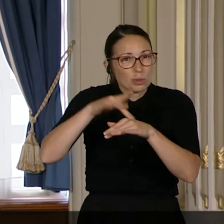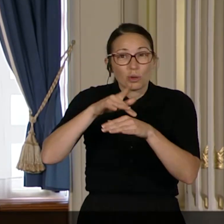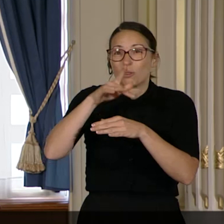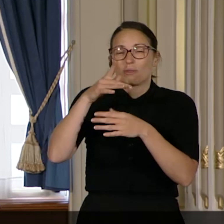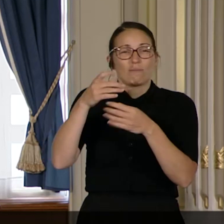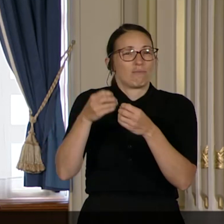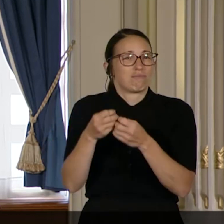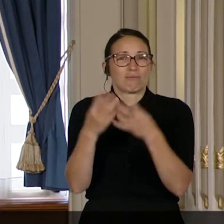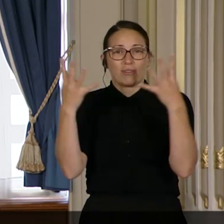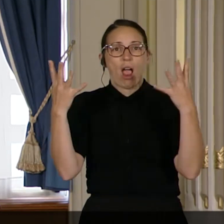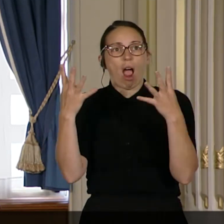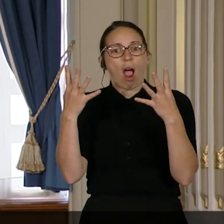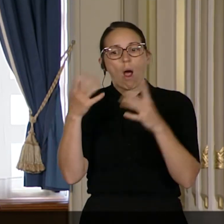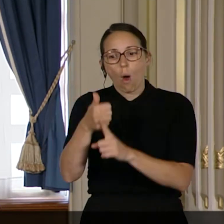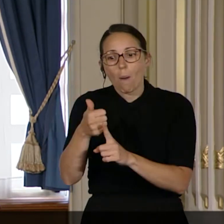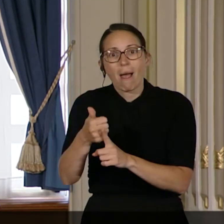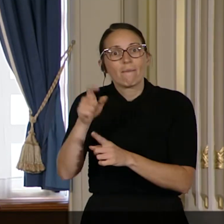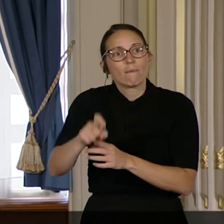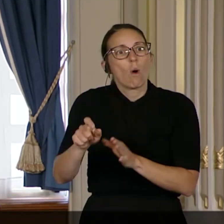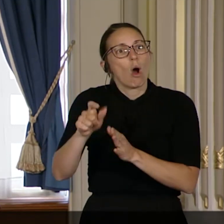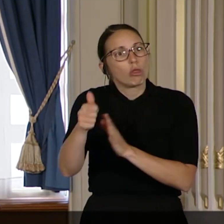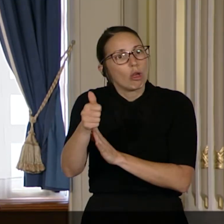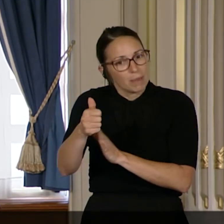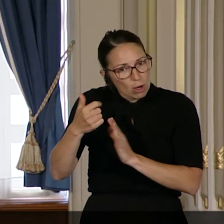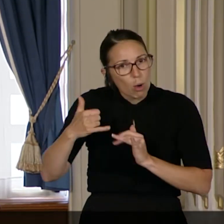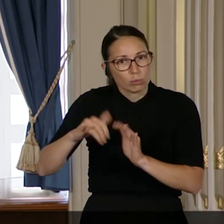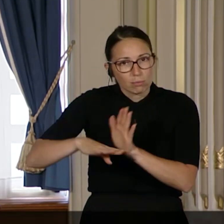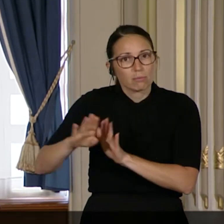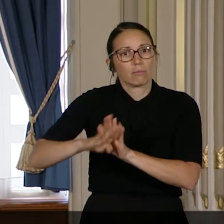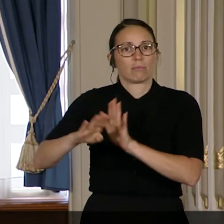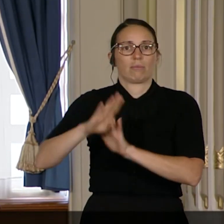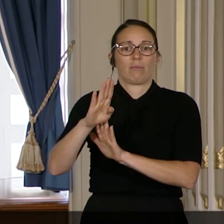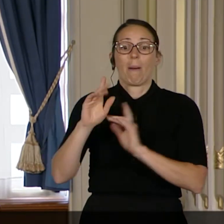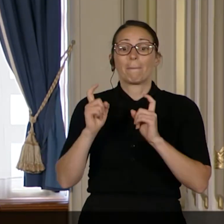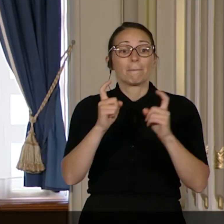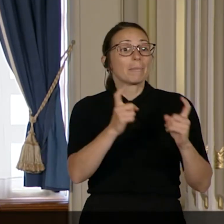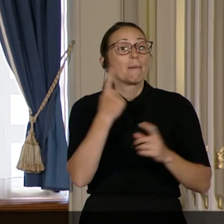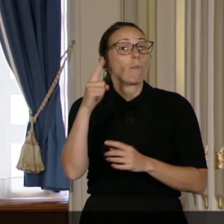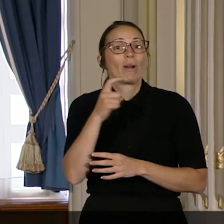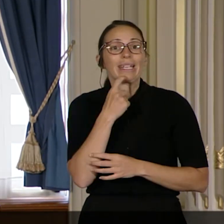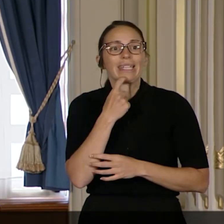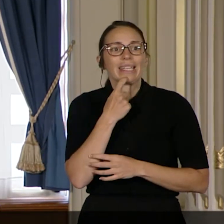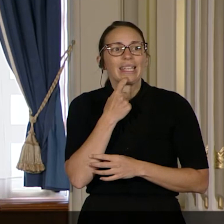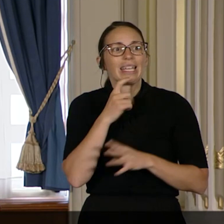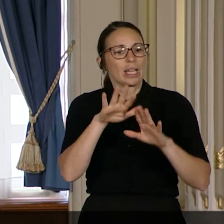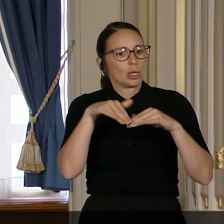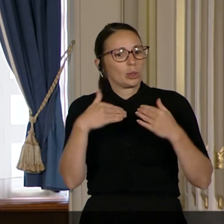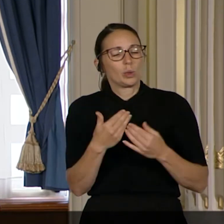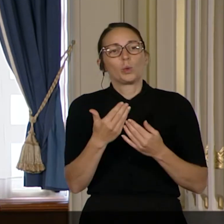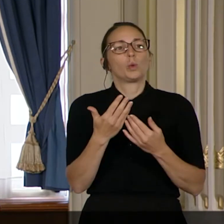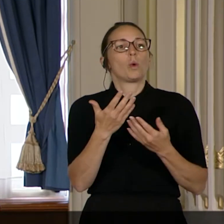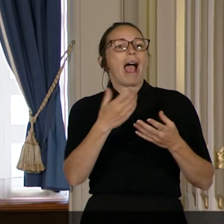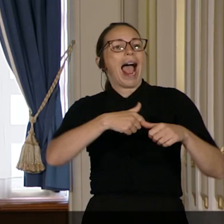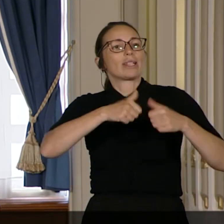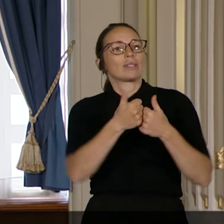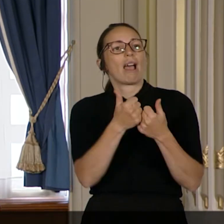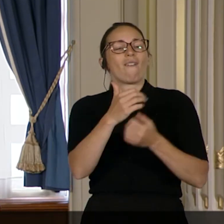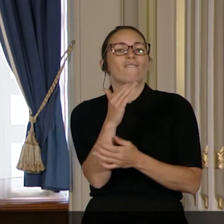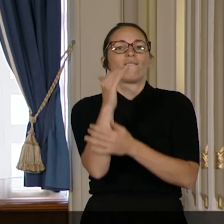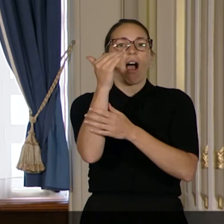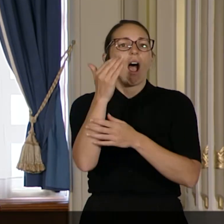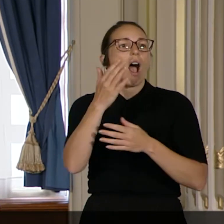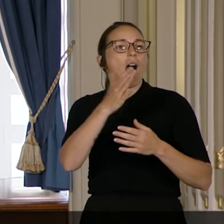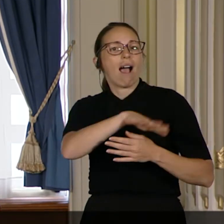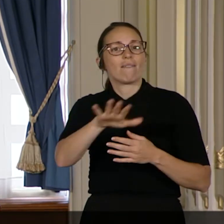devaient développer leur autonomie précocement. Ce prix revient aux 4 enfants-familles, en qui j'ai pleinement confiance